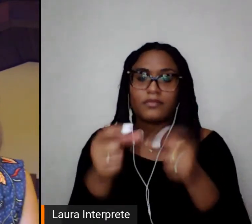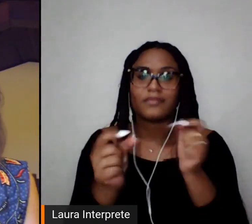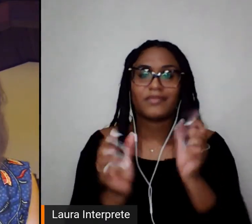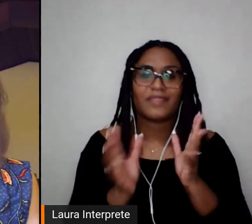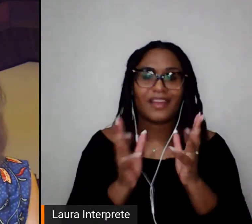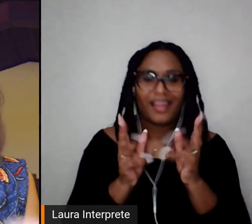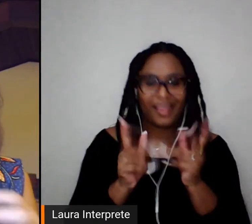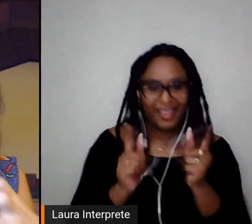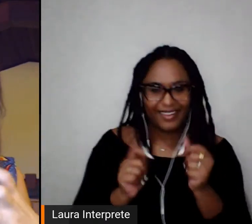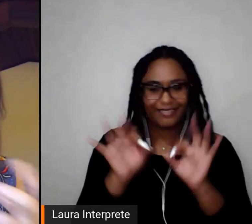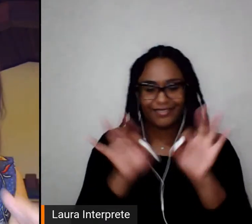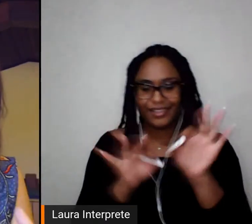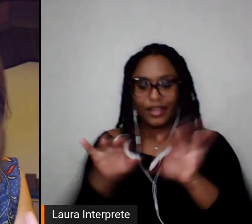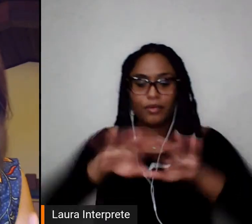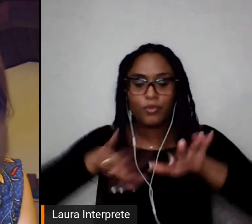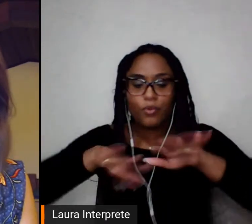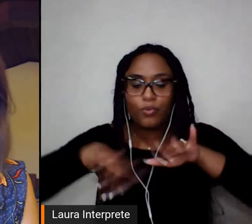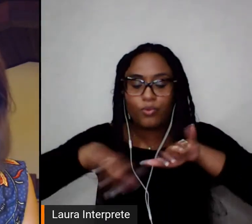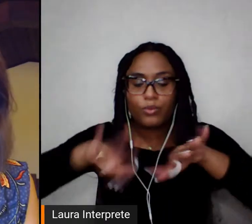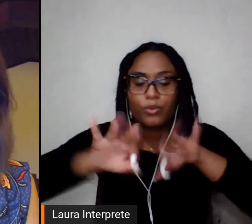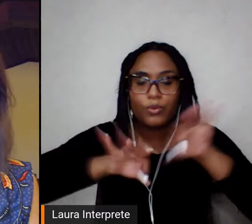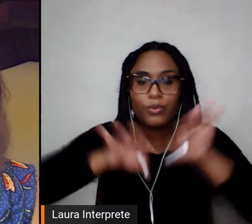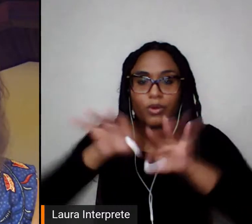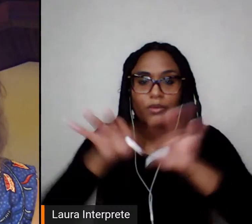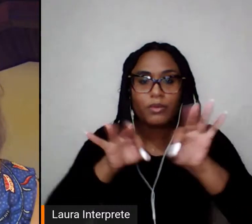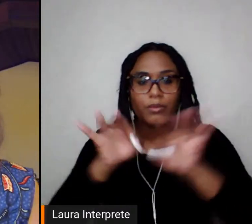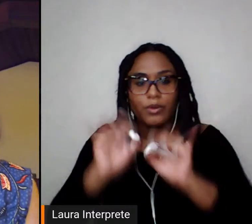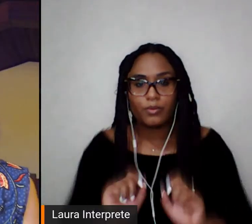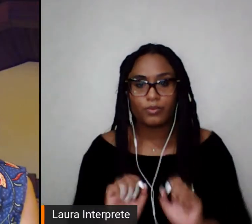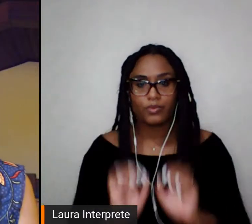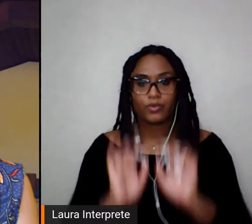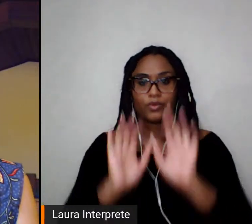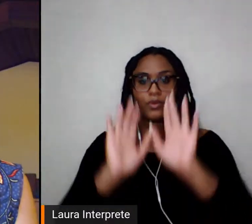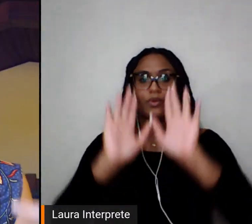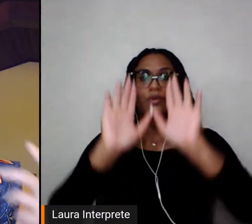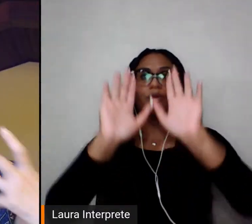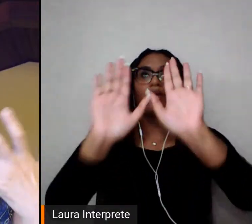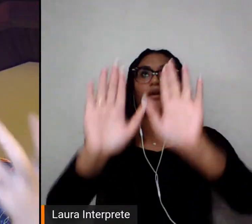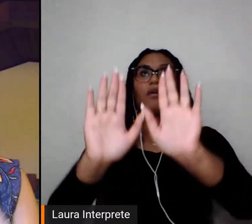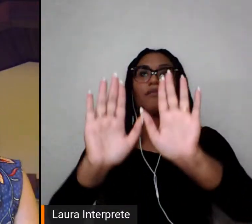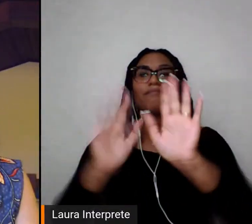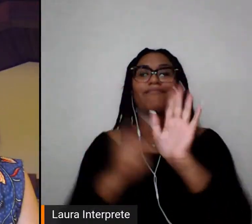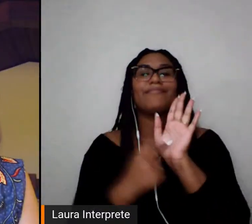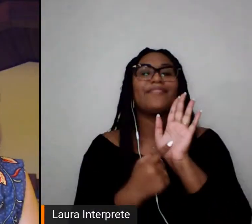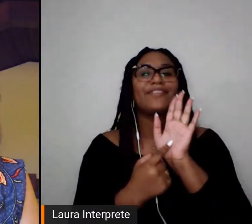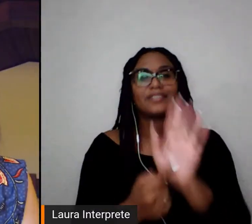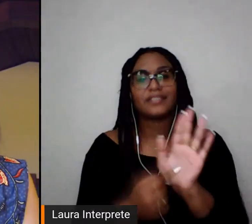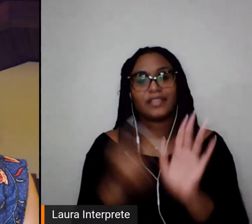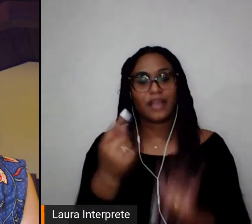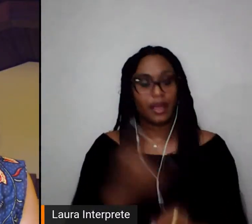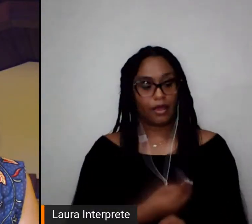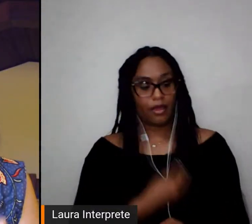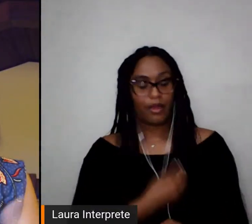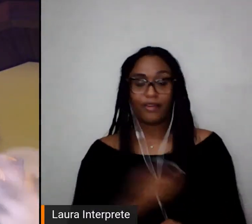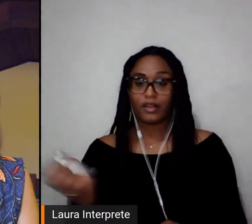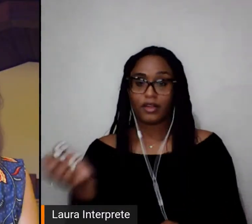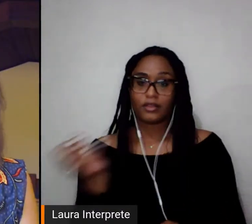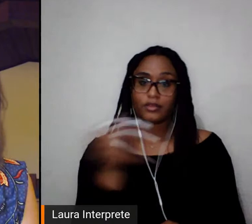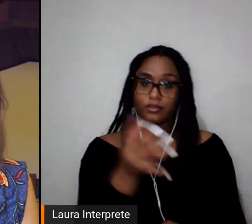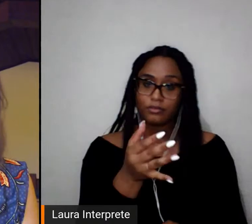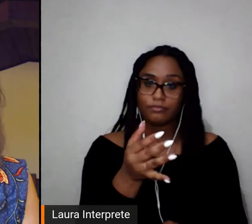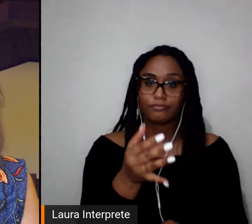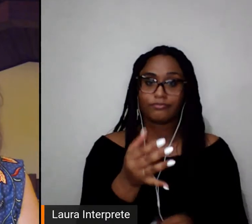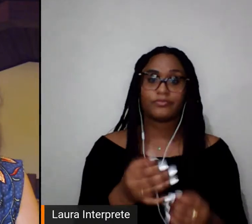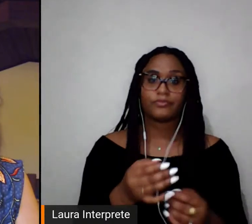a terra, toda a areia que recobre esses vestígios para começar a dar vida nova e uma nova